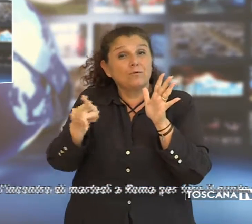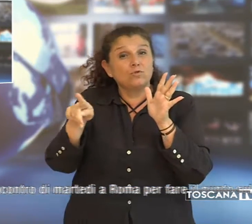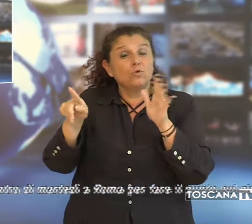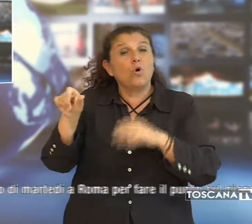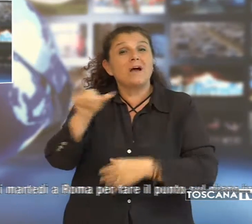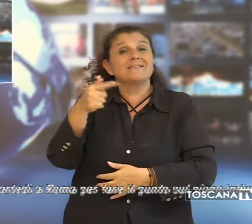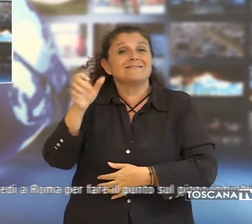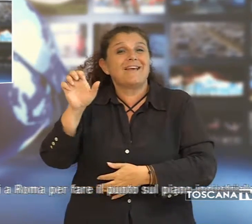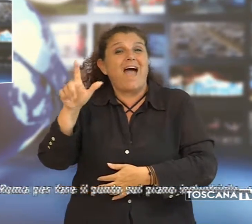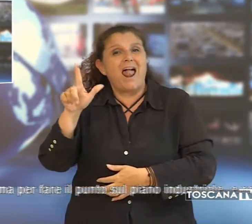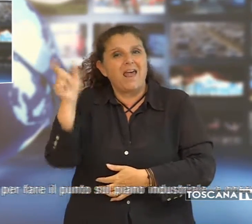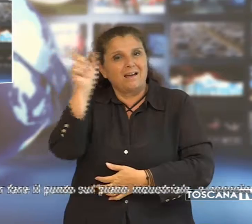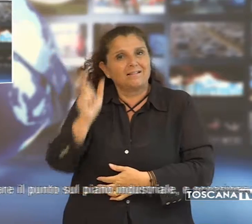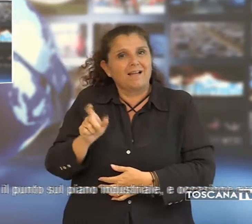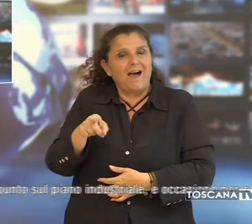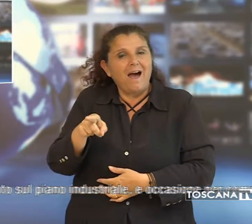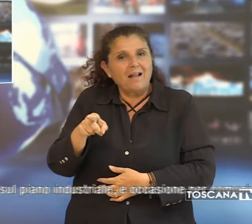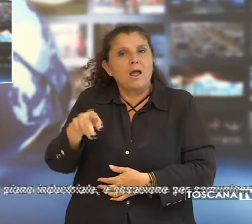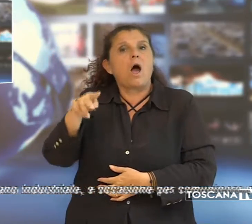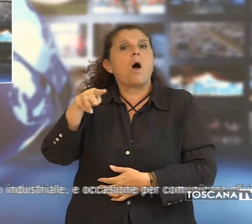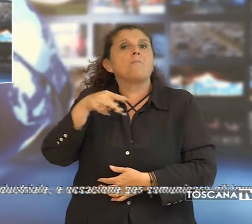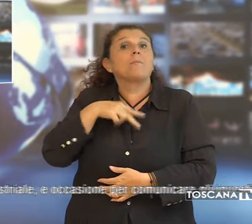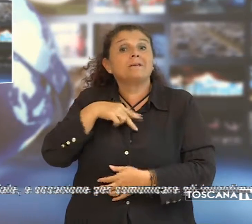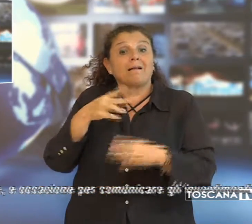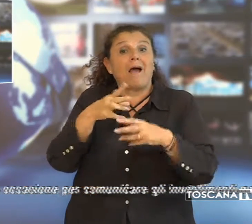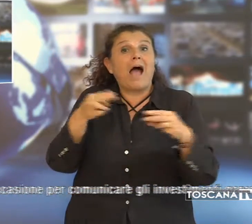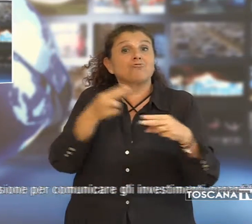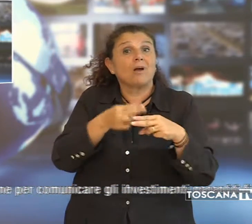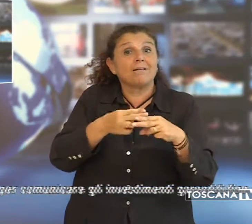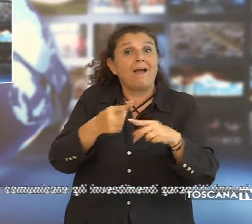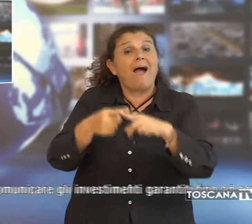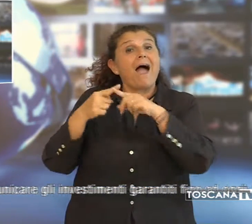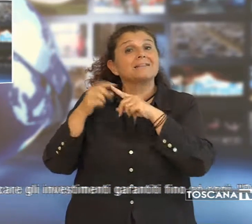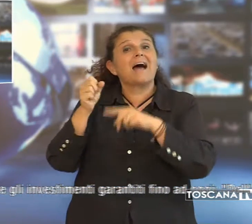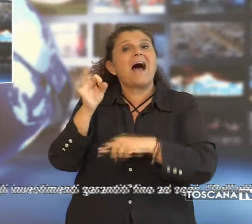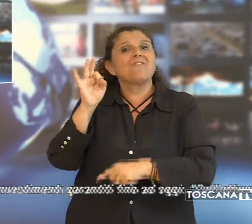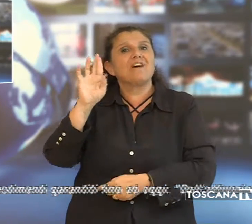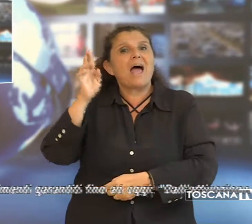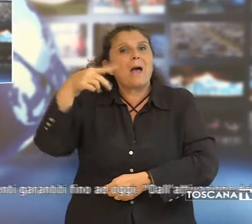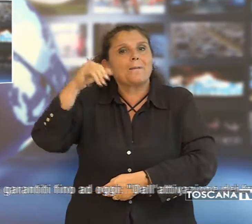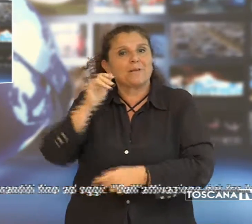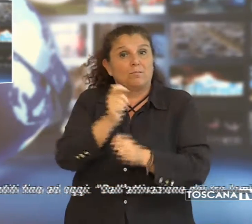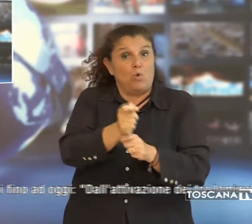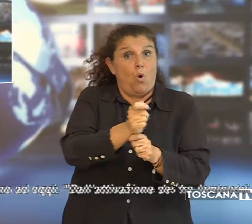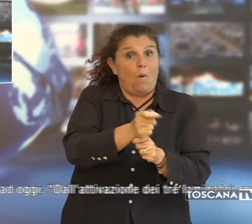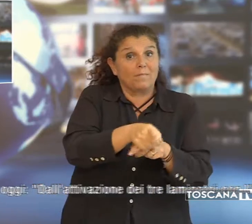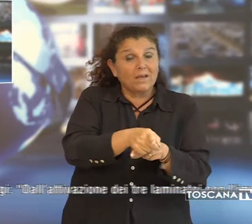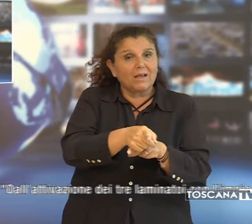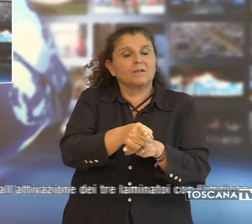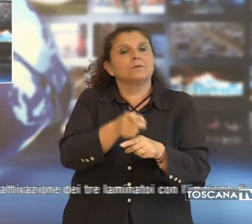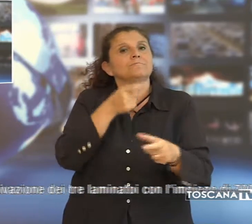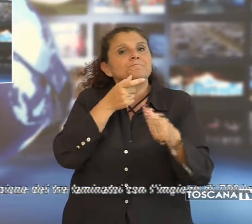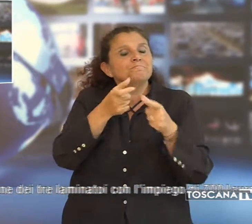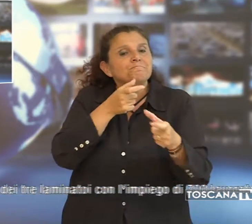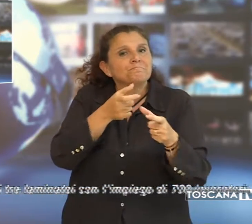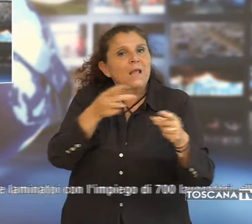Italia, proprietaria dell'acciaieria ex Aperpi di Piombino, commenta l'incontro